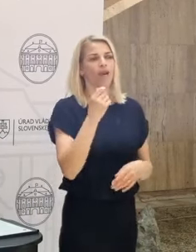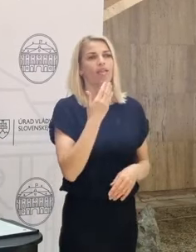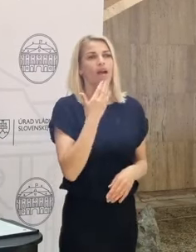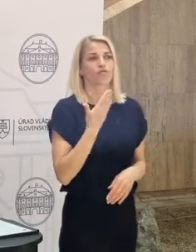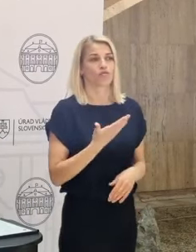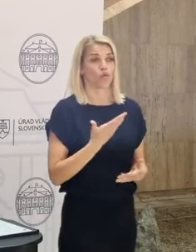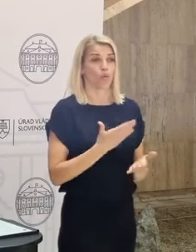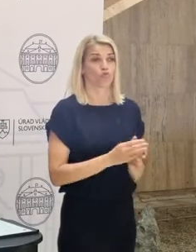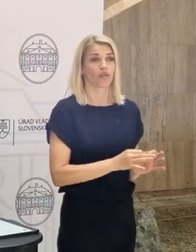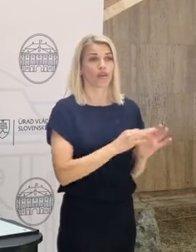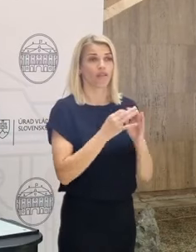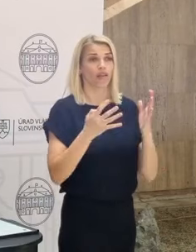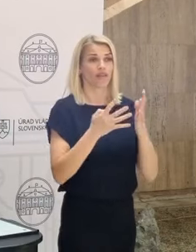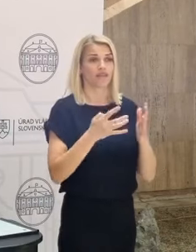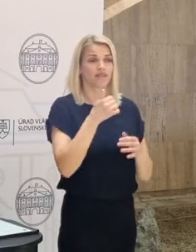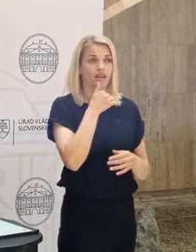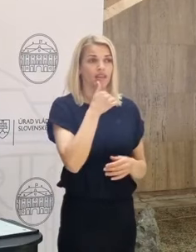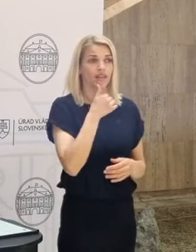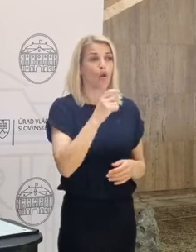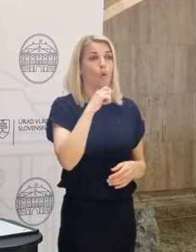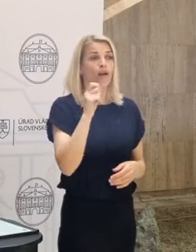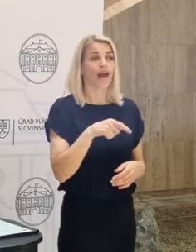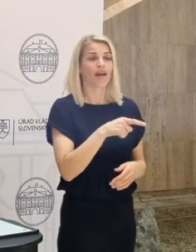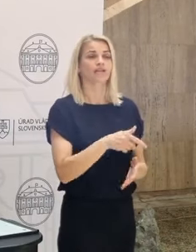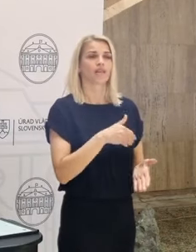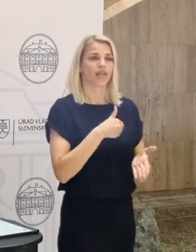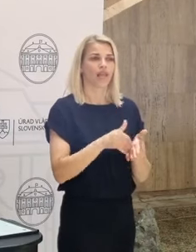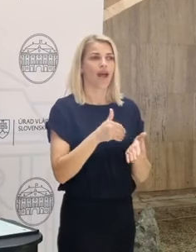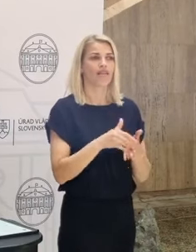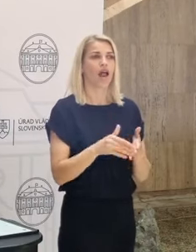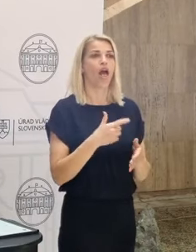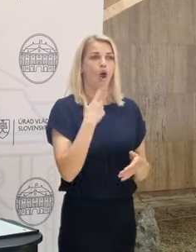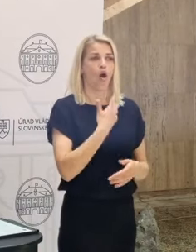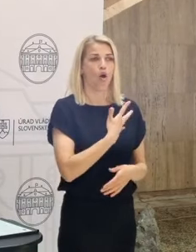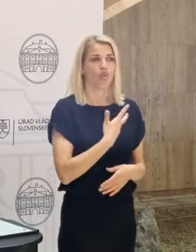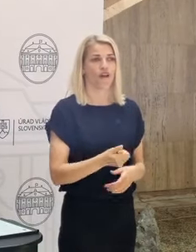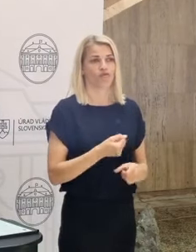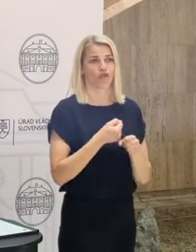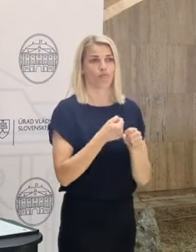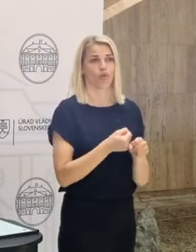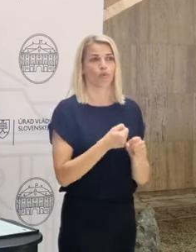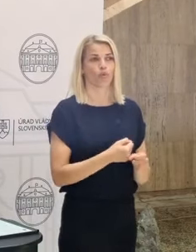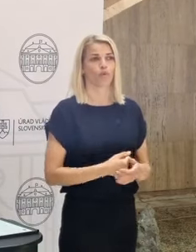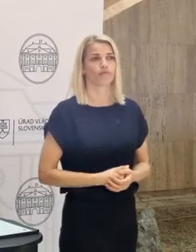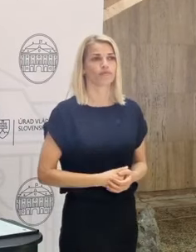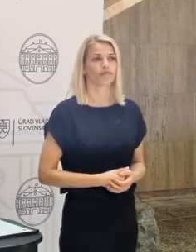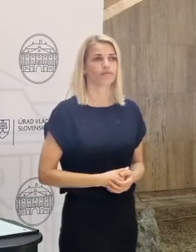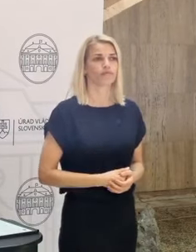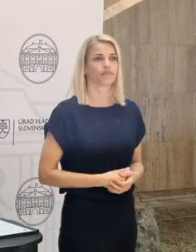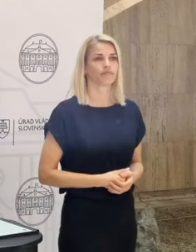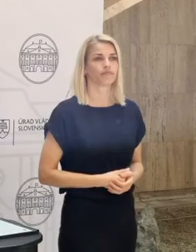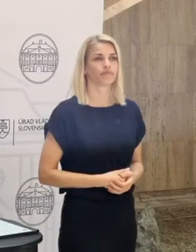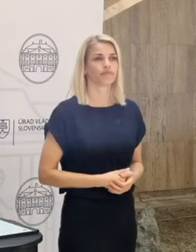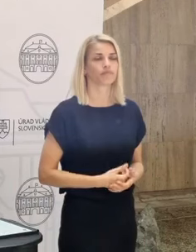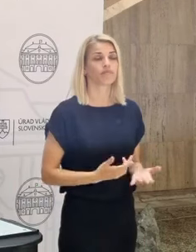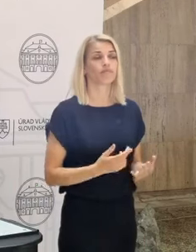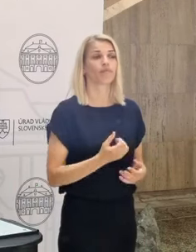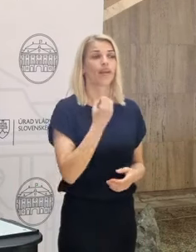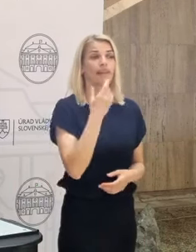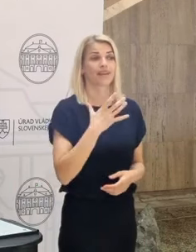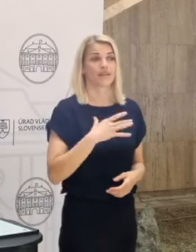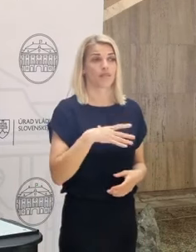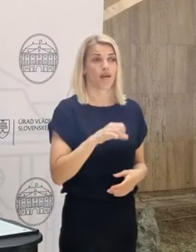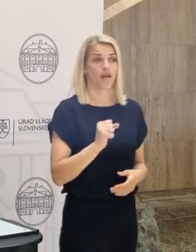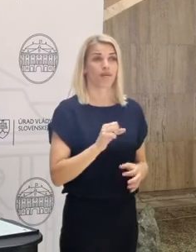90 dní. Ukrajinci nadalej veľmi odvážne bojujú, ale ak chceme, aby